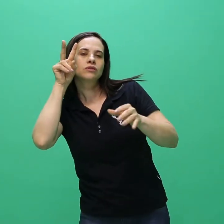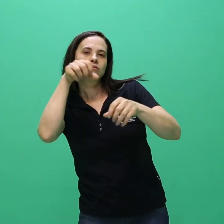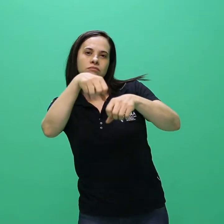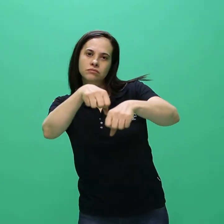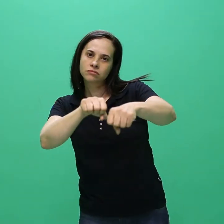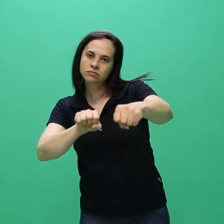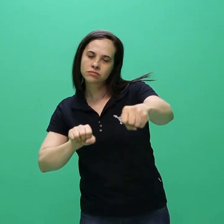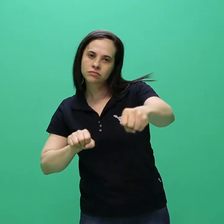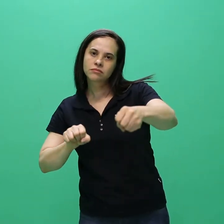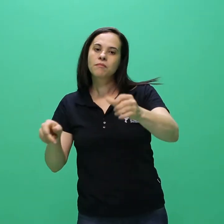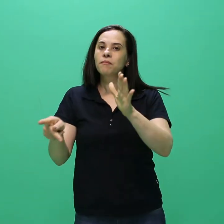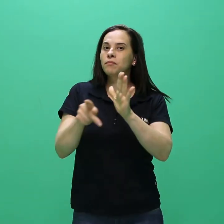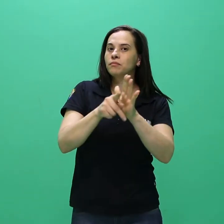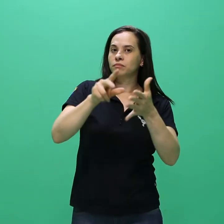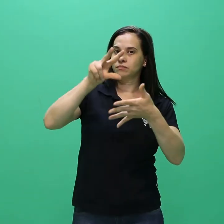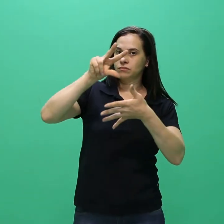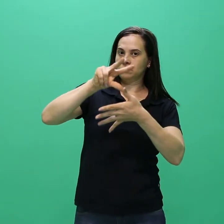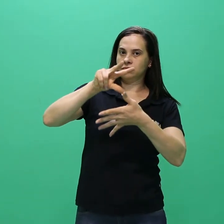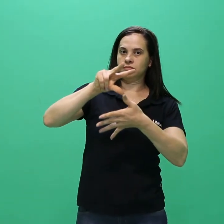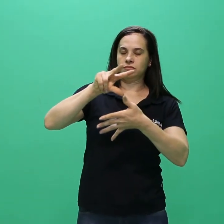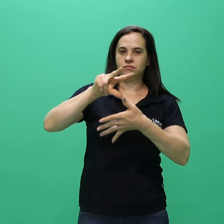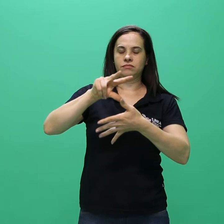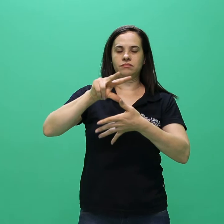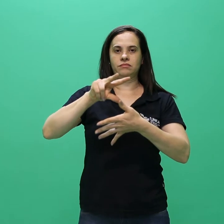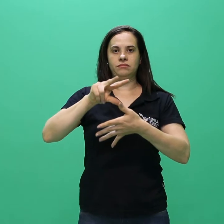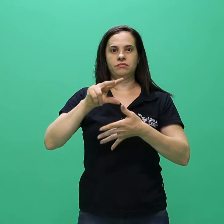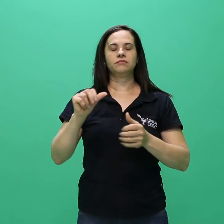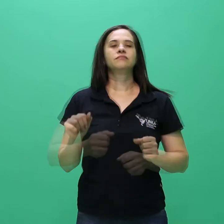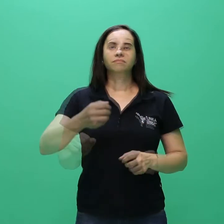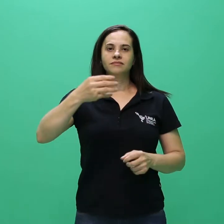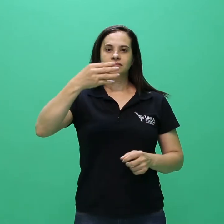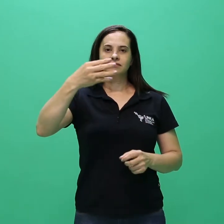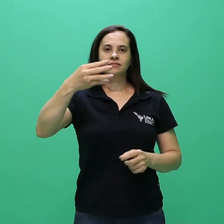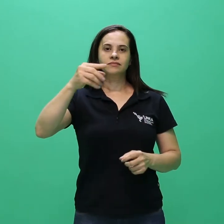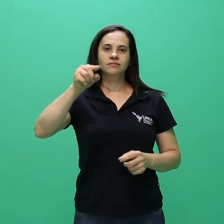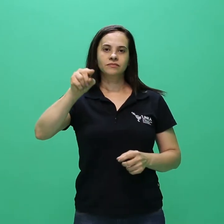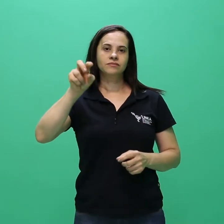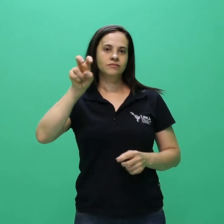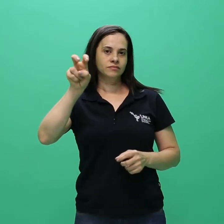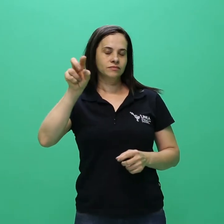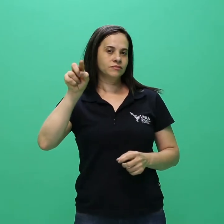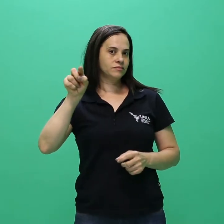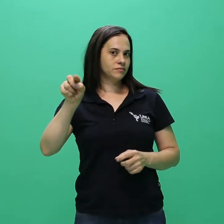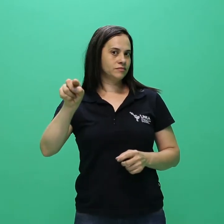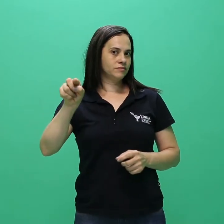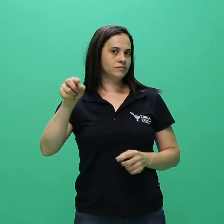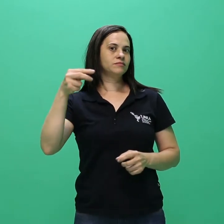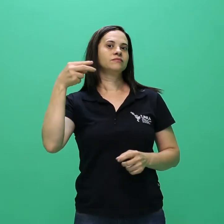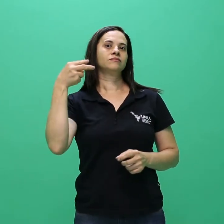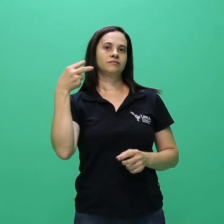inscritos,-se-á apresentada no histórico Unila. 4.5.2.